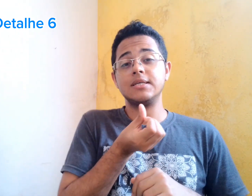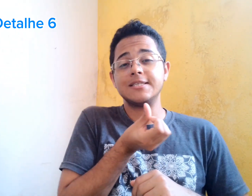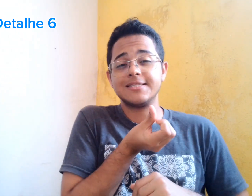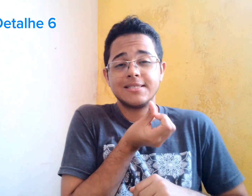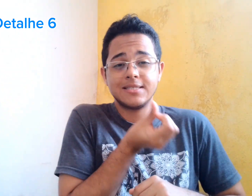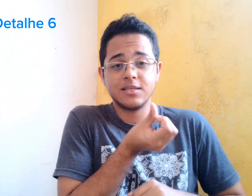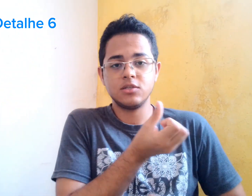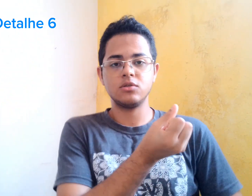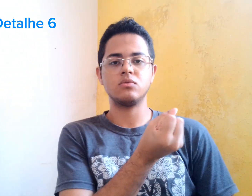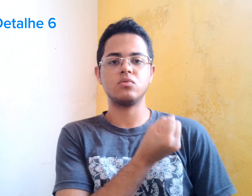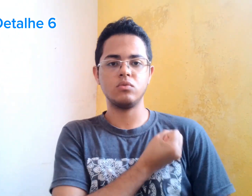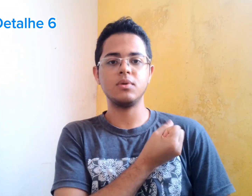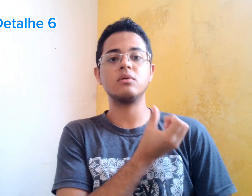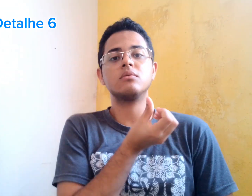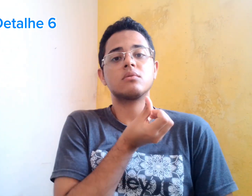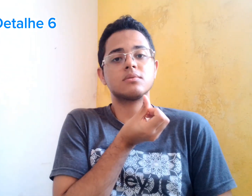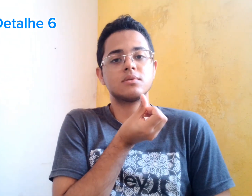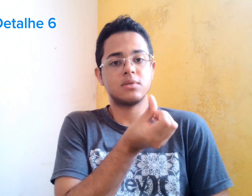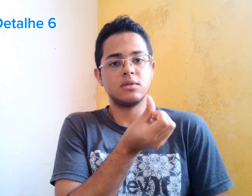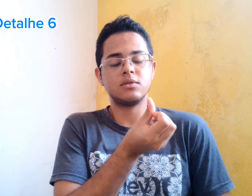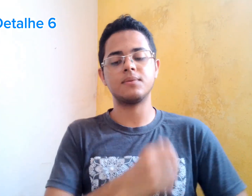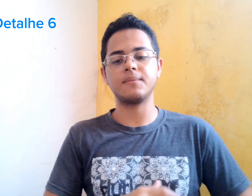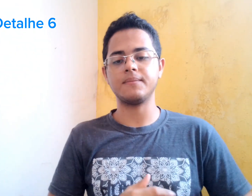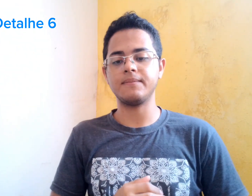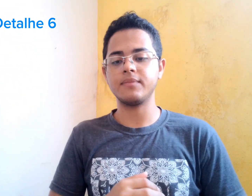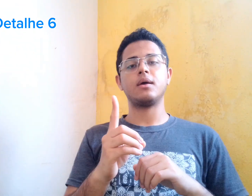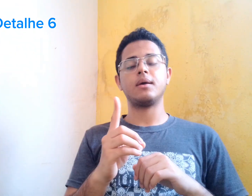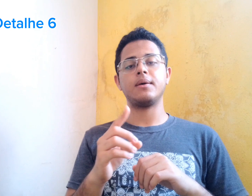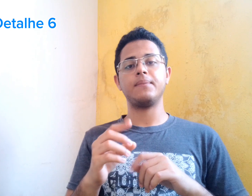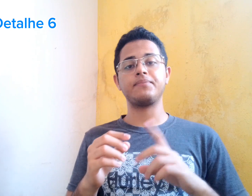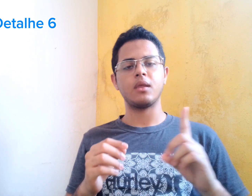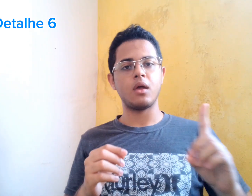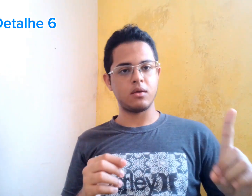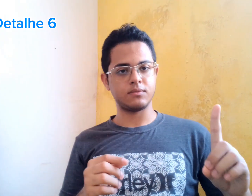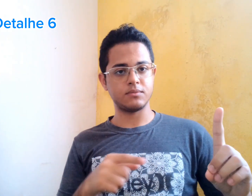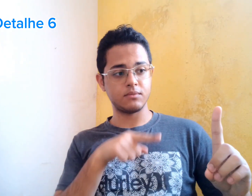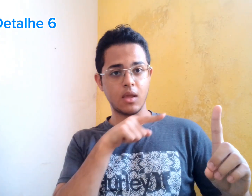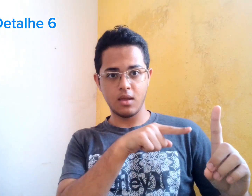Porque ela sempre reprovava. O sexto detalhe.